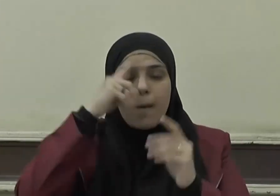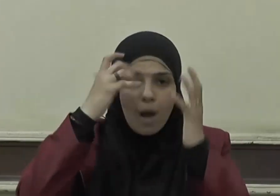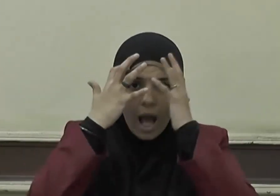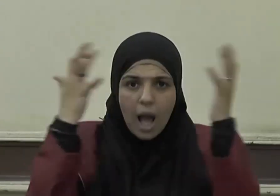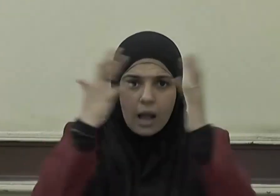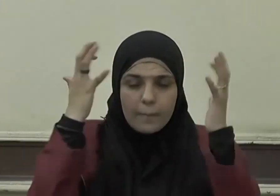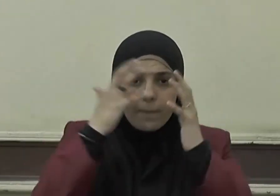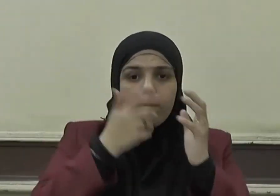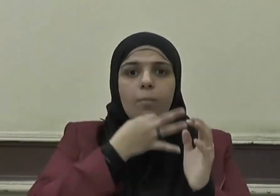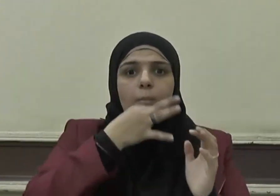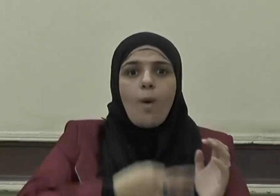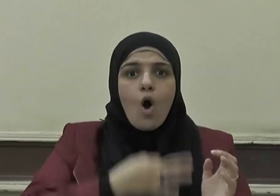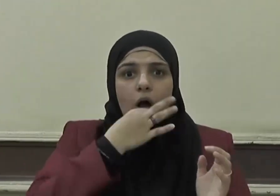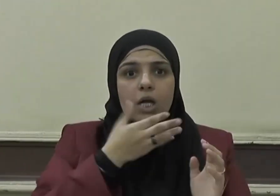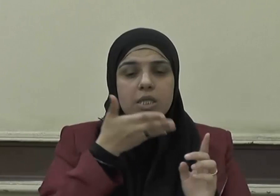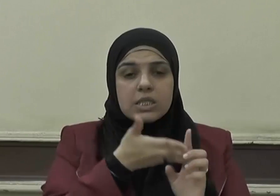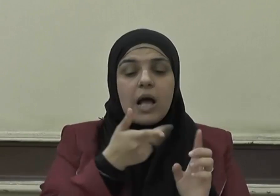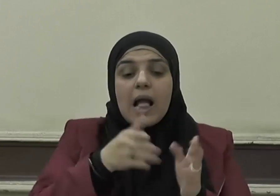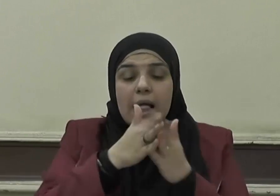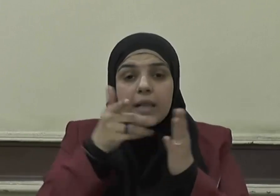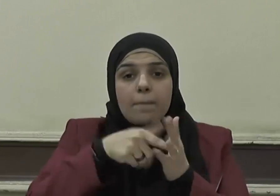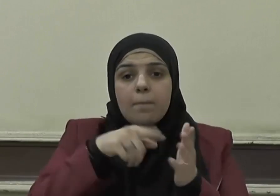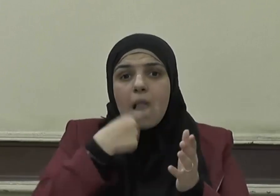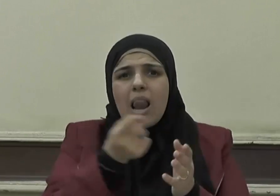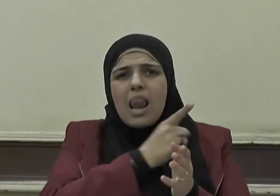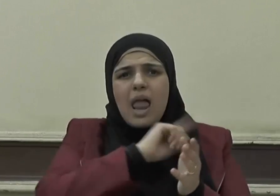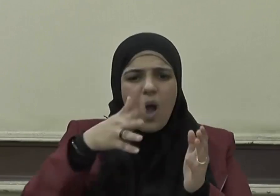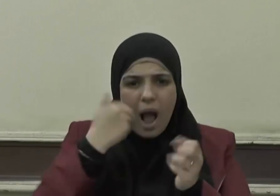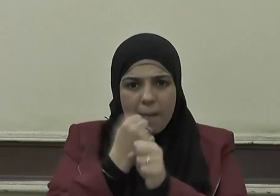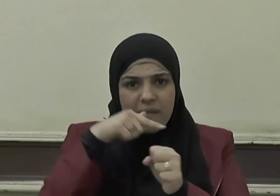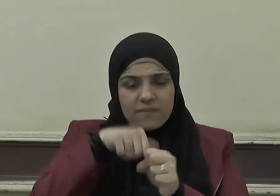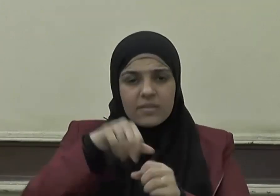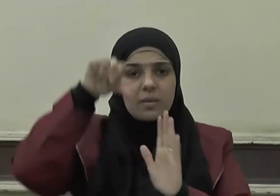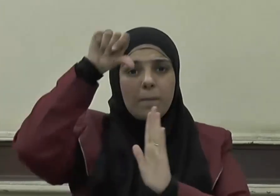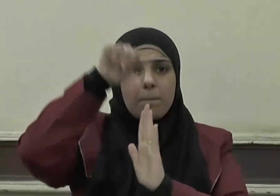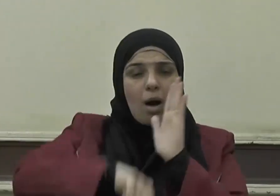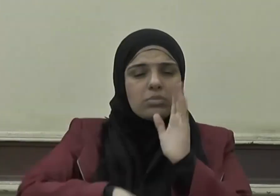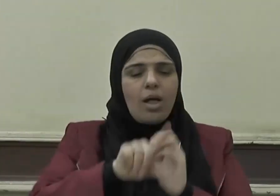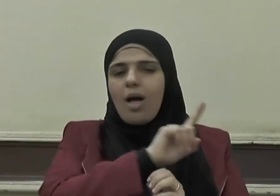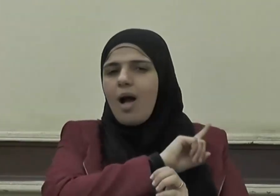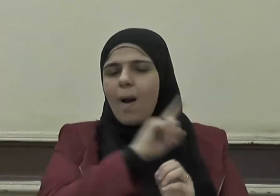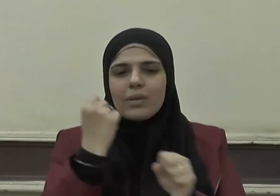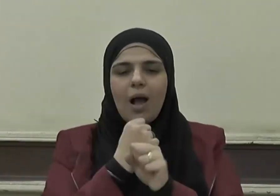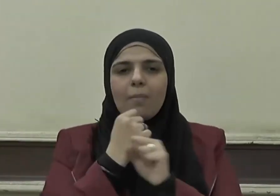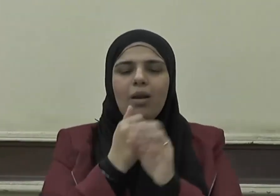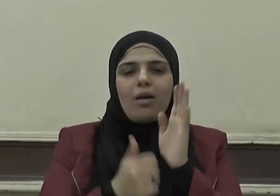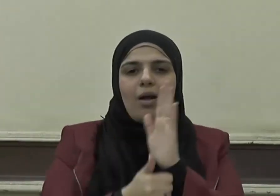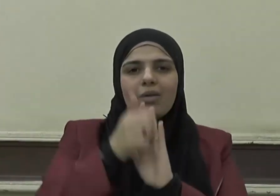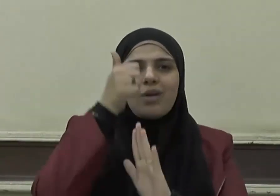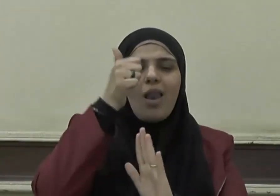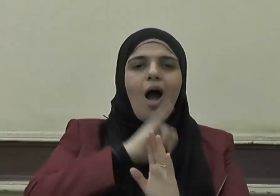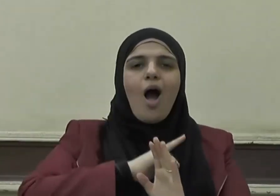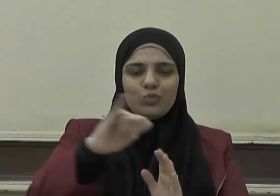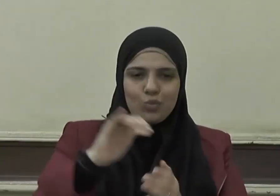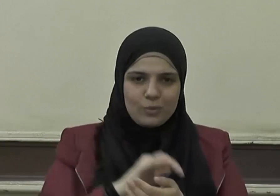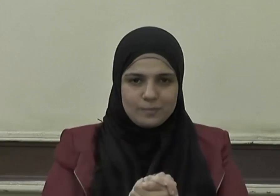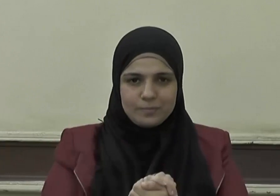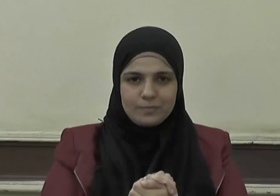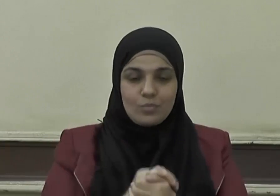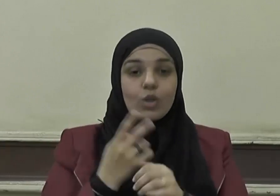معجزا لا يأتيه الباطل من بين يديه ولا من خلفه ثم